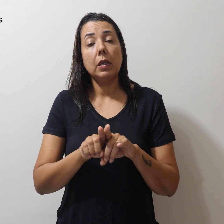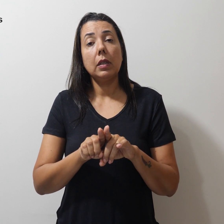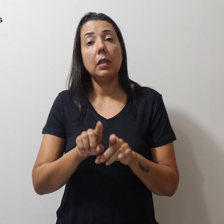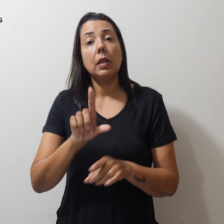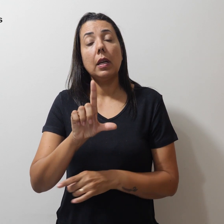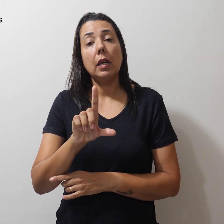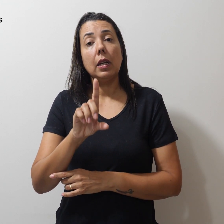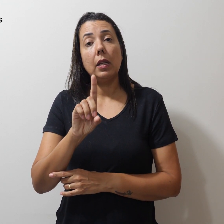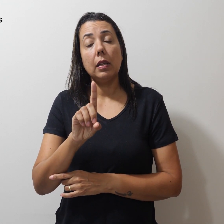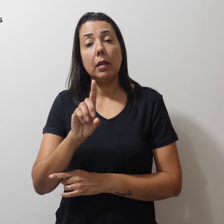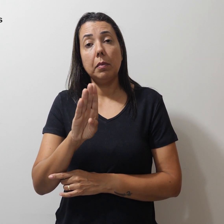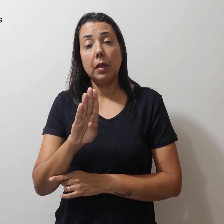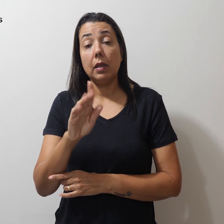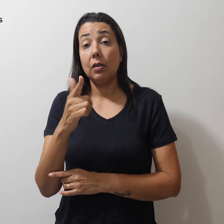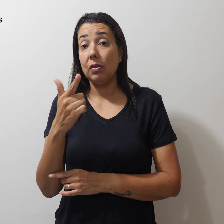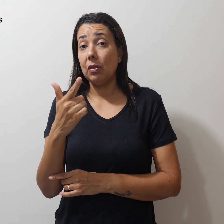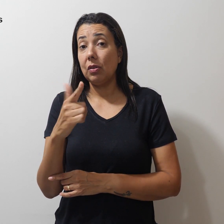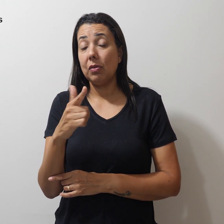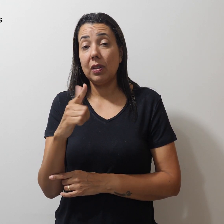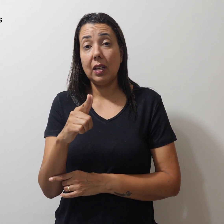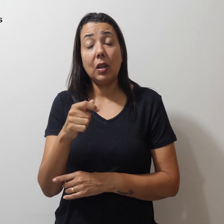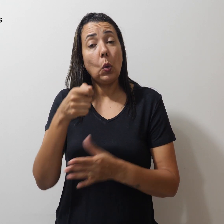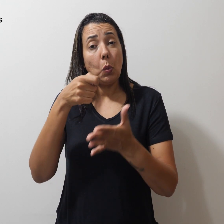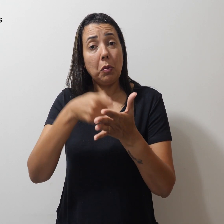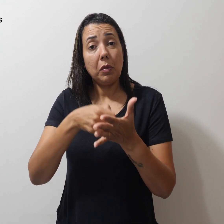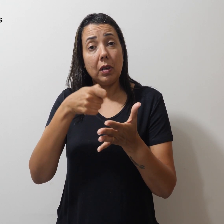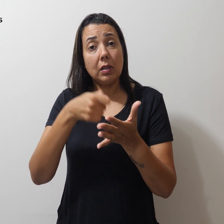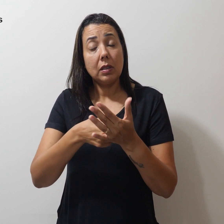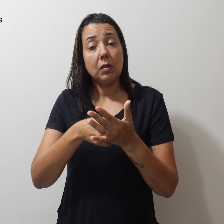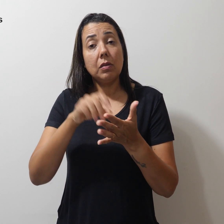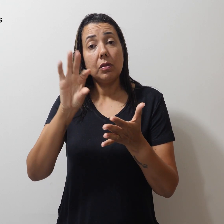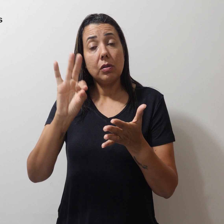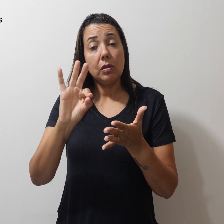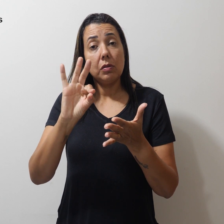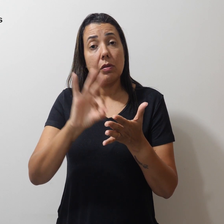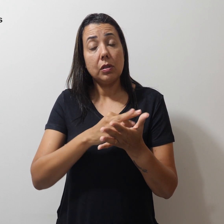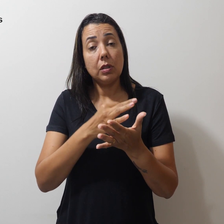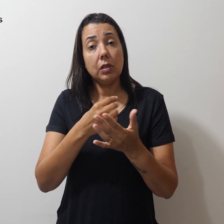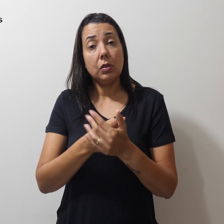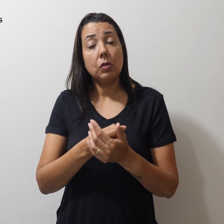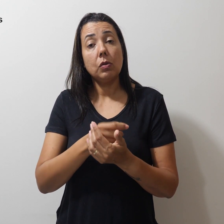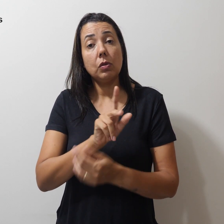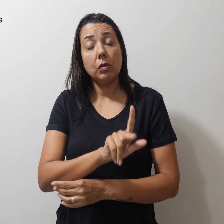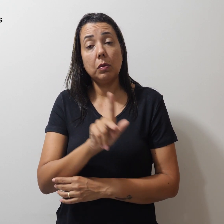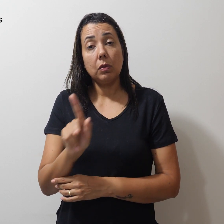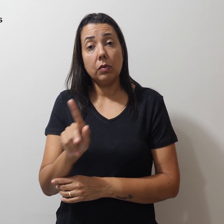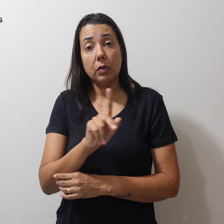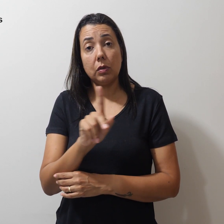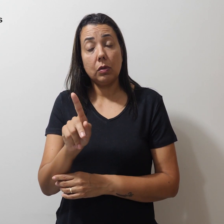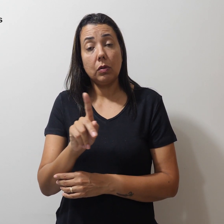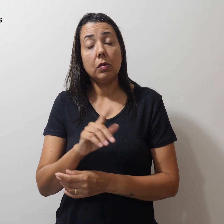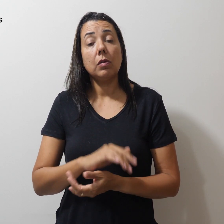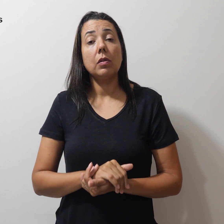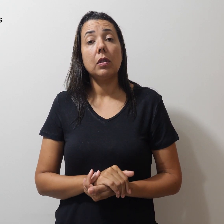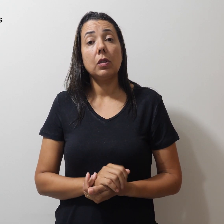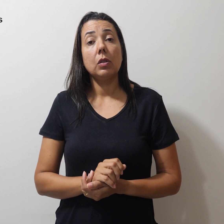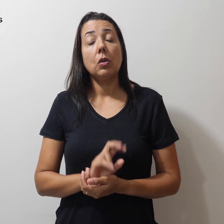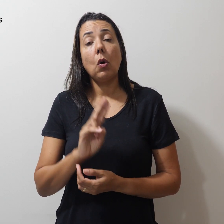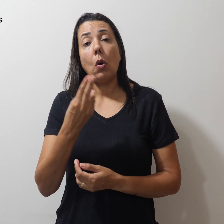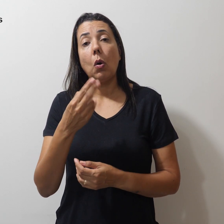não prever qualquer obrigatoriedade de registro de docentes a órgãos ou autarquias